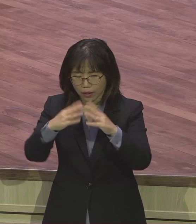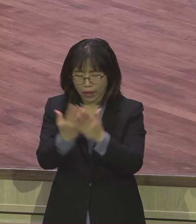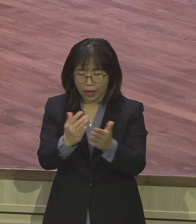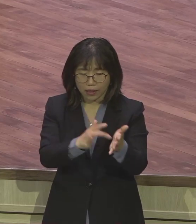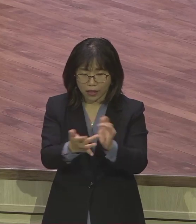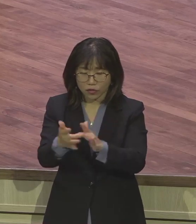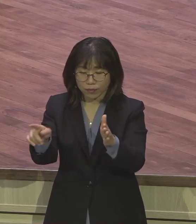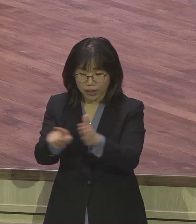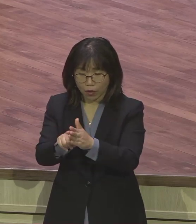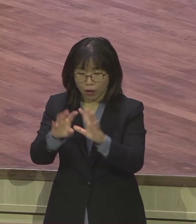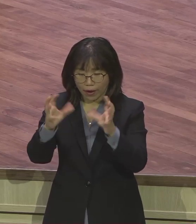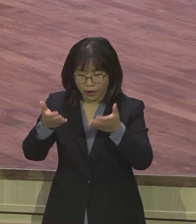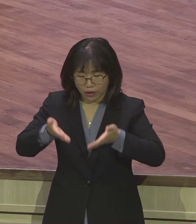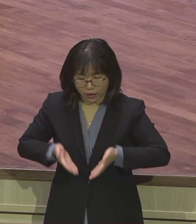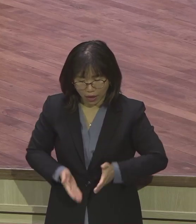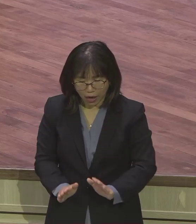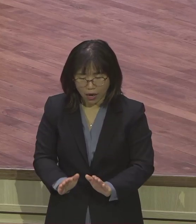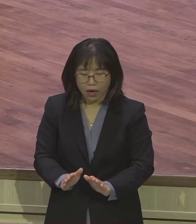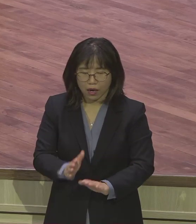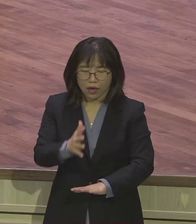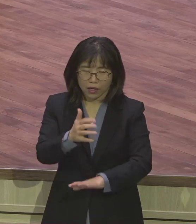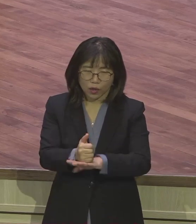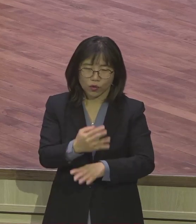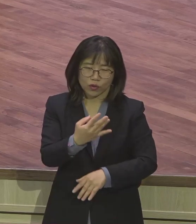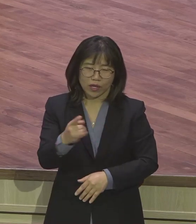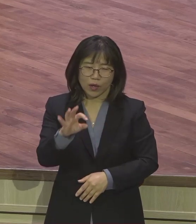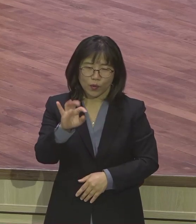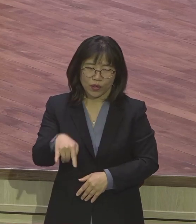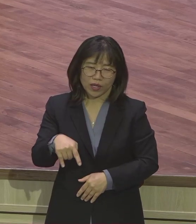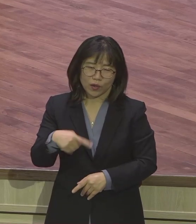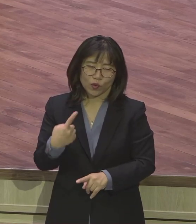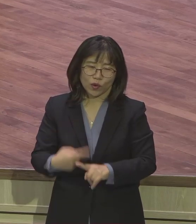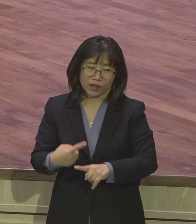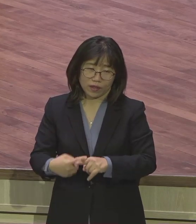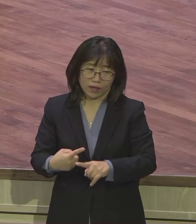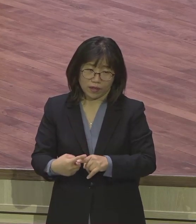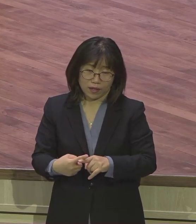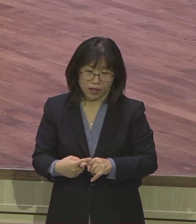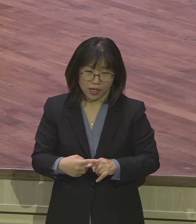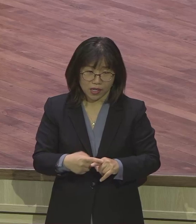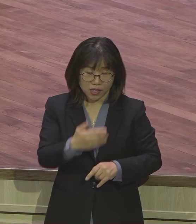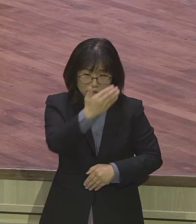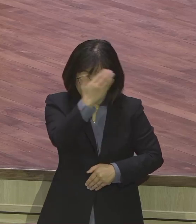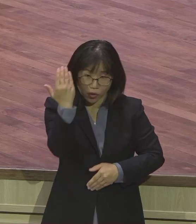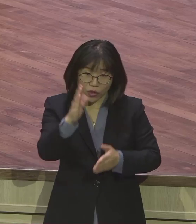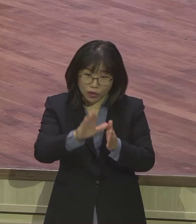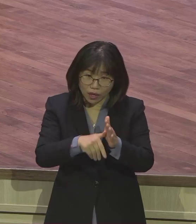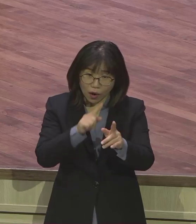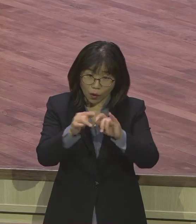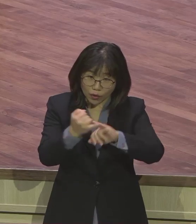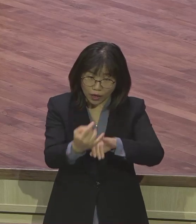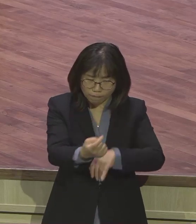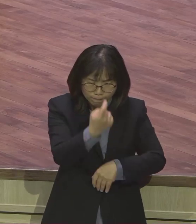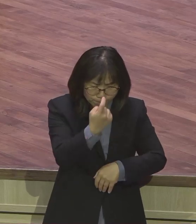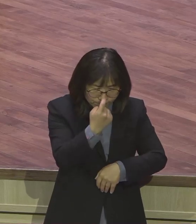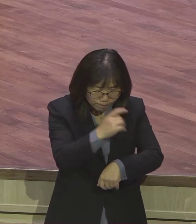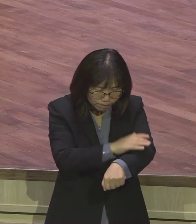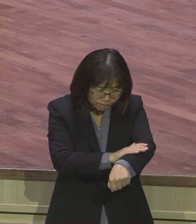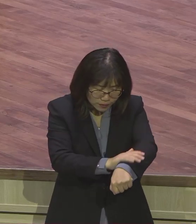태양아 부위 이거. 이 아이들이 자라서. 이 청년들이 자라가지고 결혼해가지고 은약 잡고 결혼해서. 이 아이들이